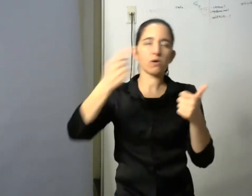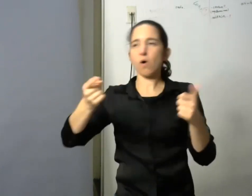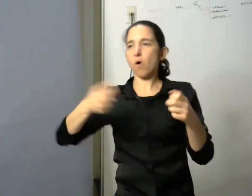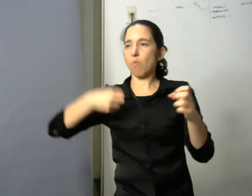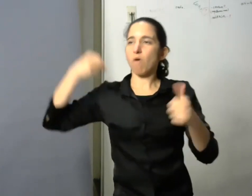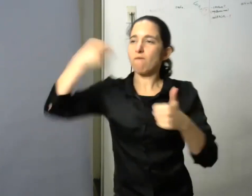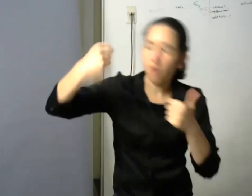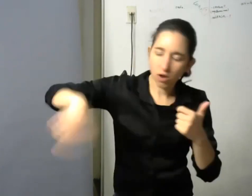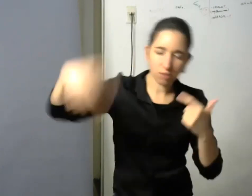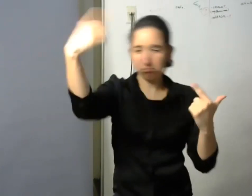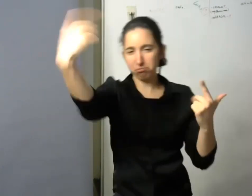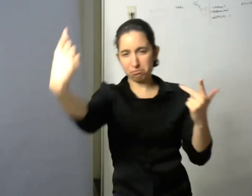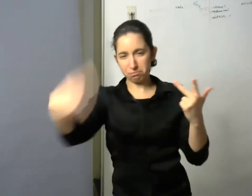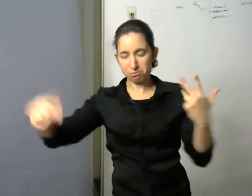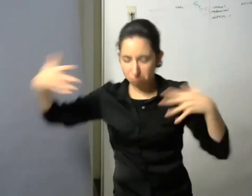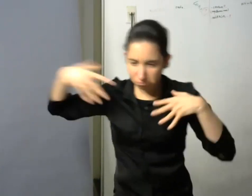subjetivas bueno hacemos que